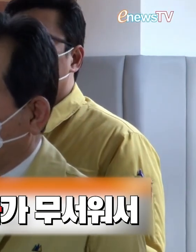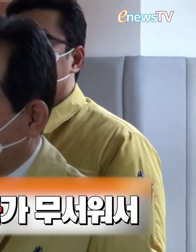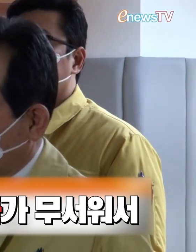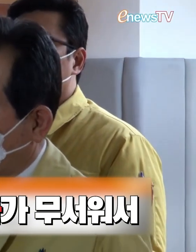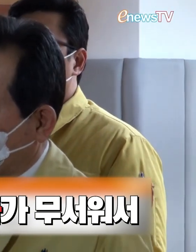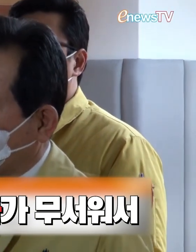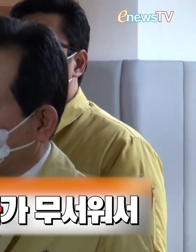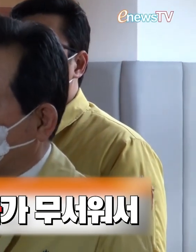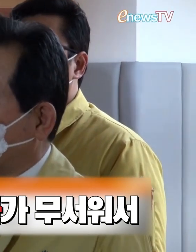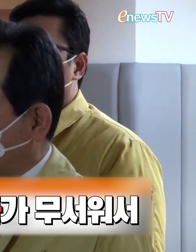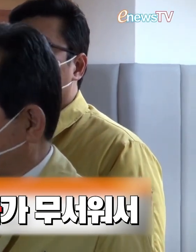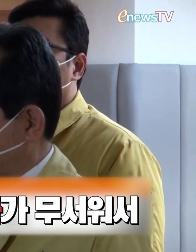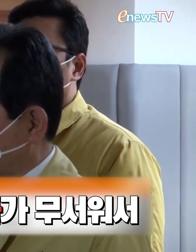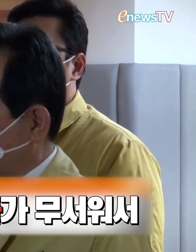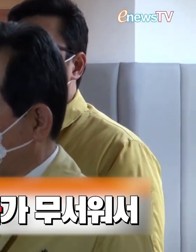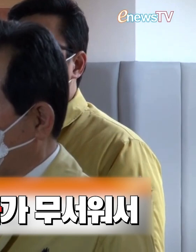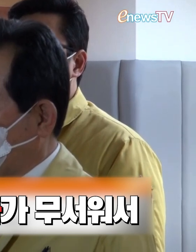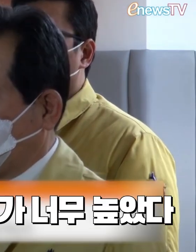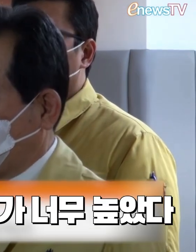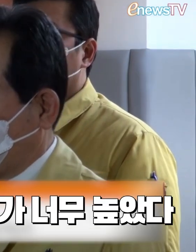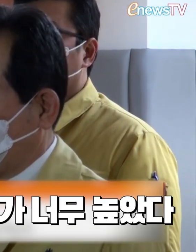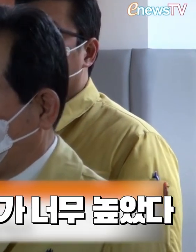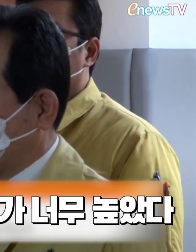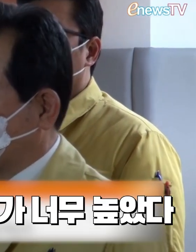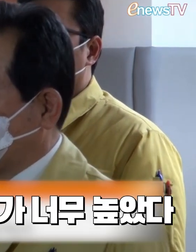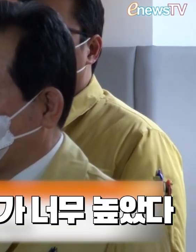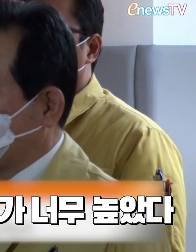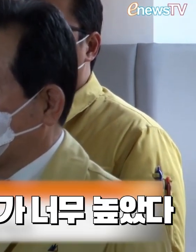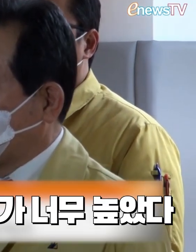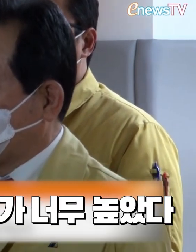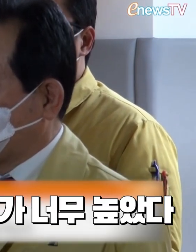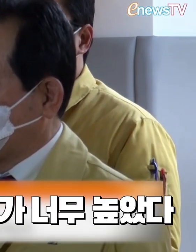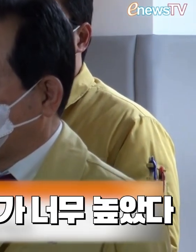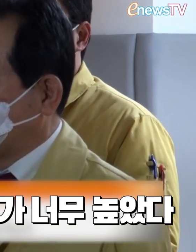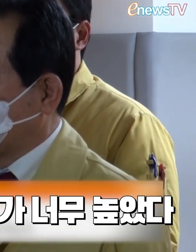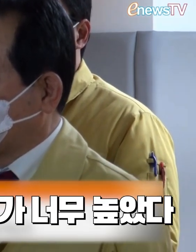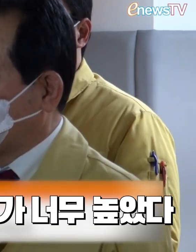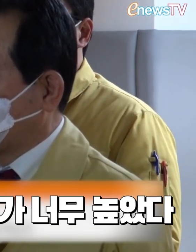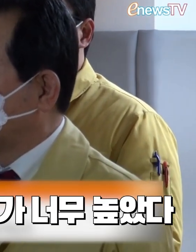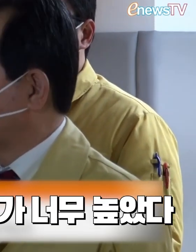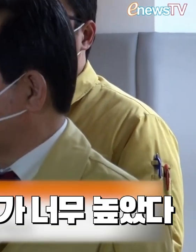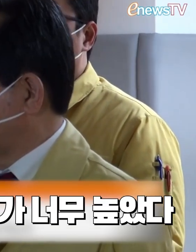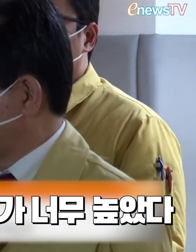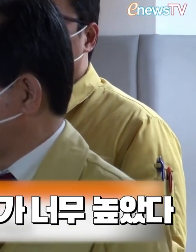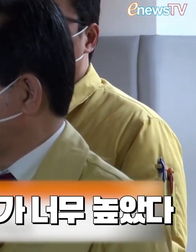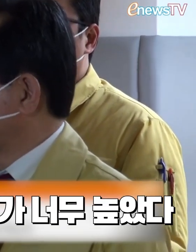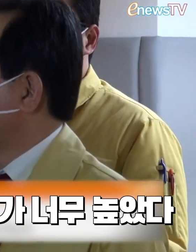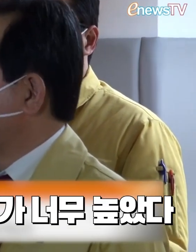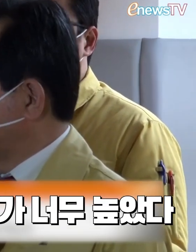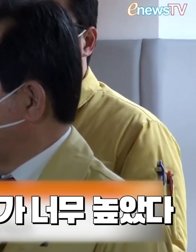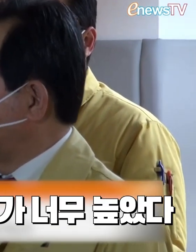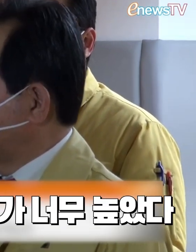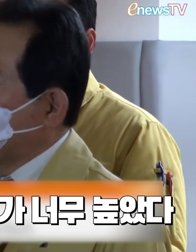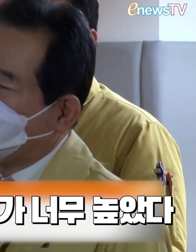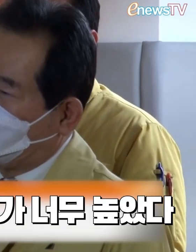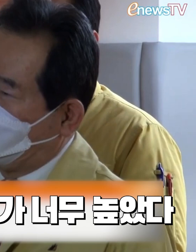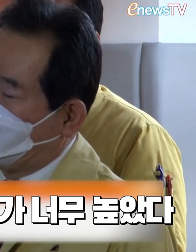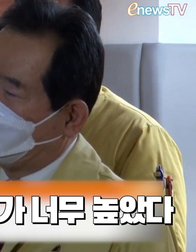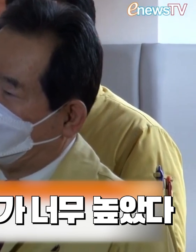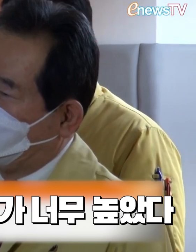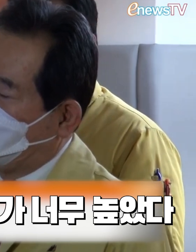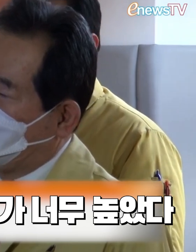코로나가 너무 무서워가지고 온라인 수업에 의존한 기존도가 너무 높았던 거 아닌가